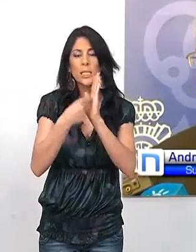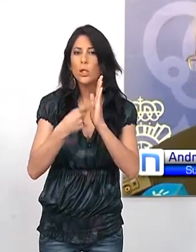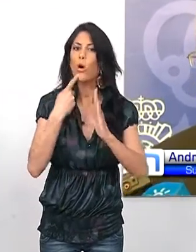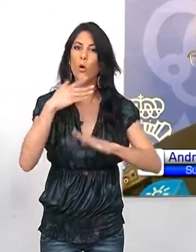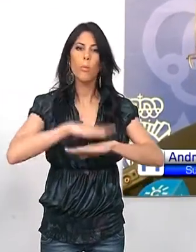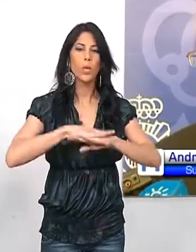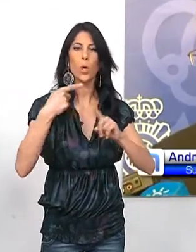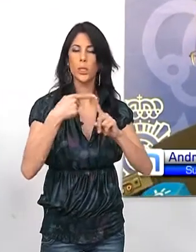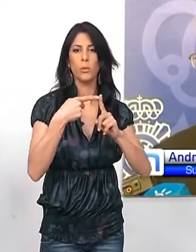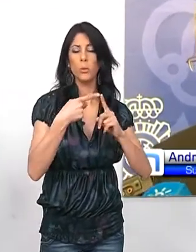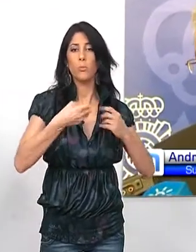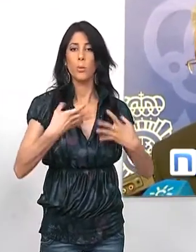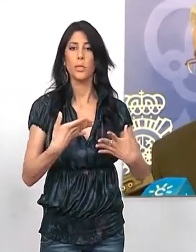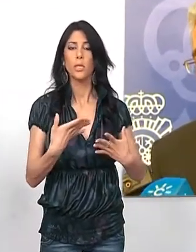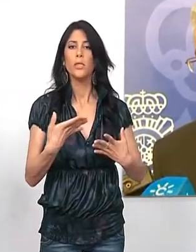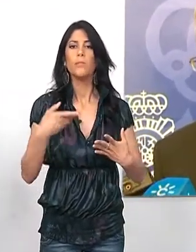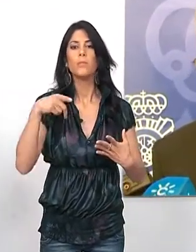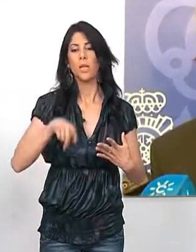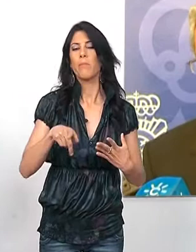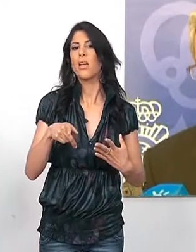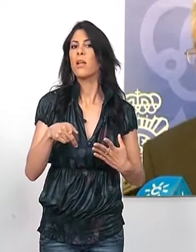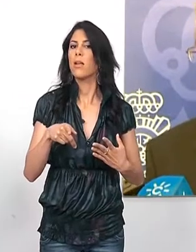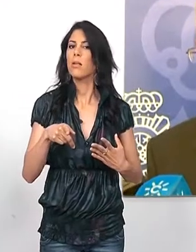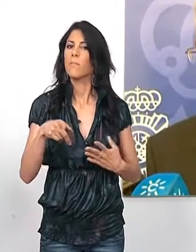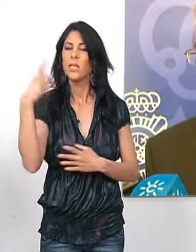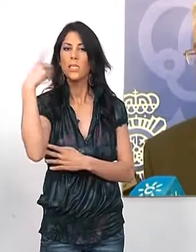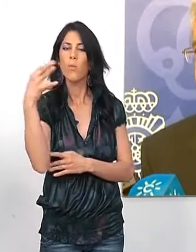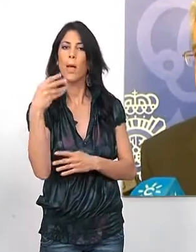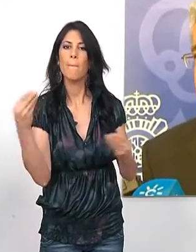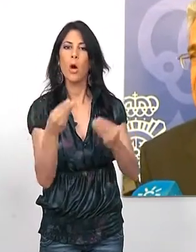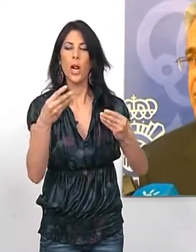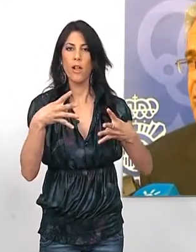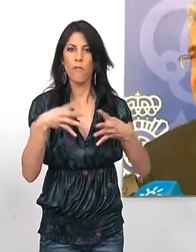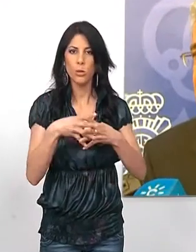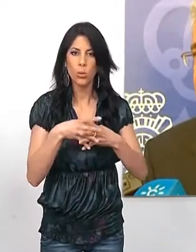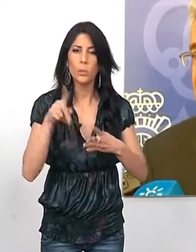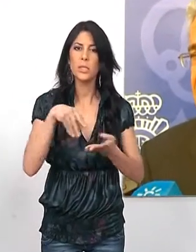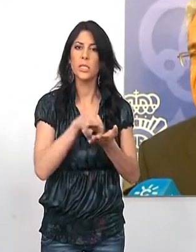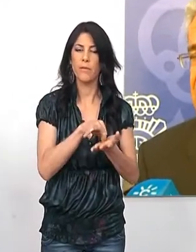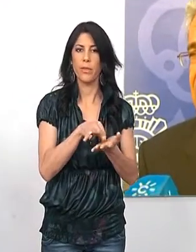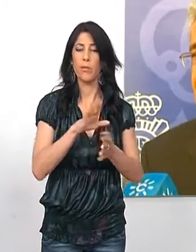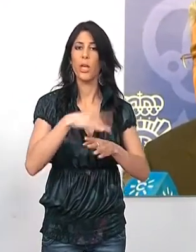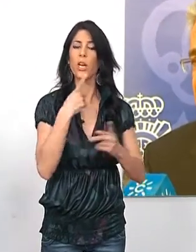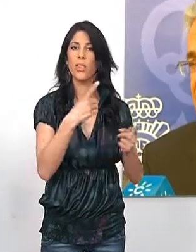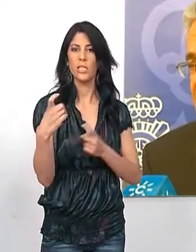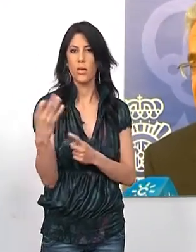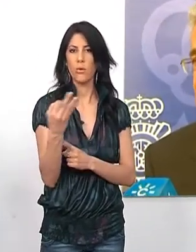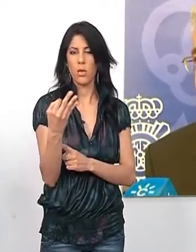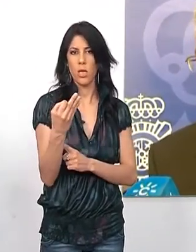y muy por encima los objetivos. Otra cosa es que sea necesario mejorar infraestructuras, mejorar servicios, que es necesario la